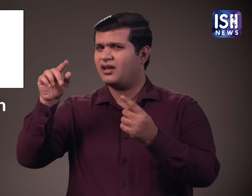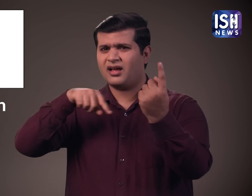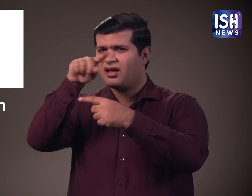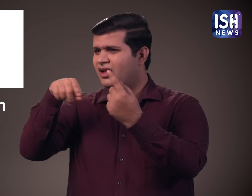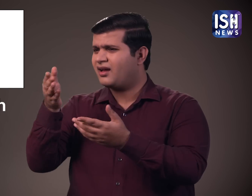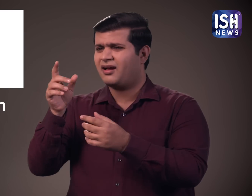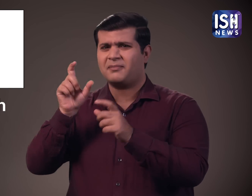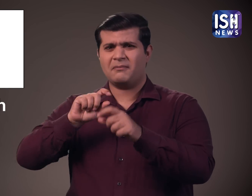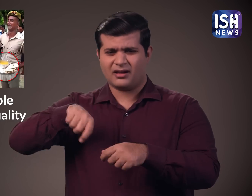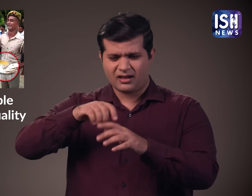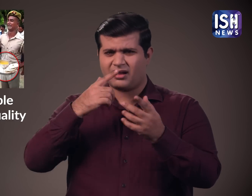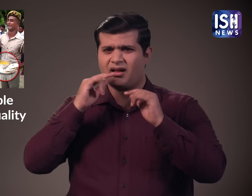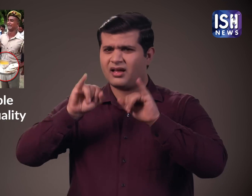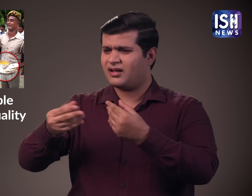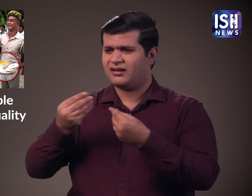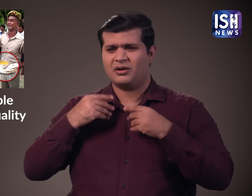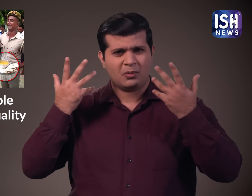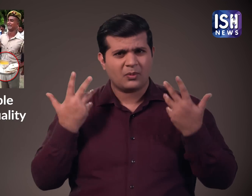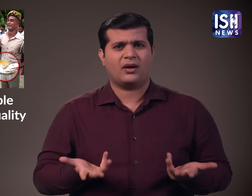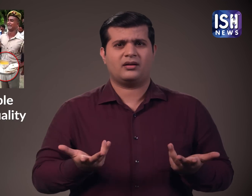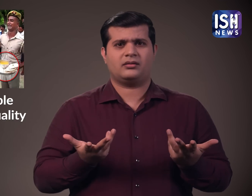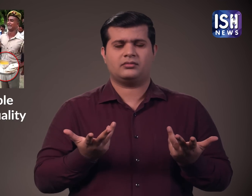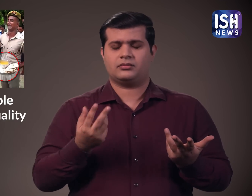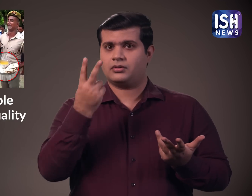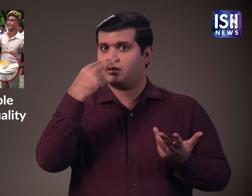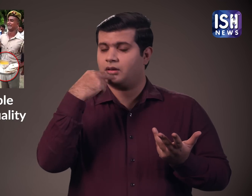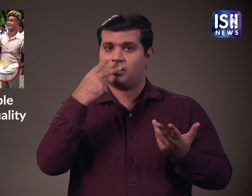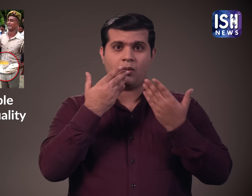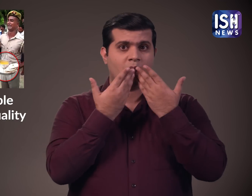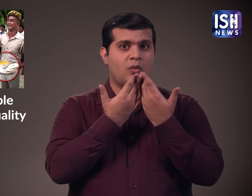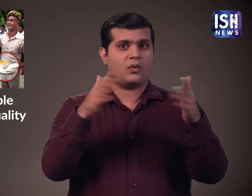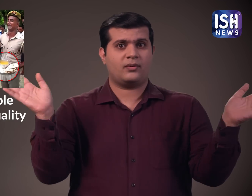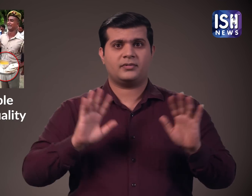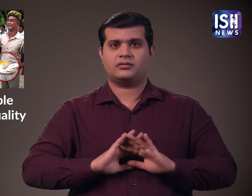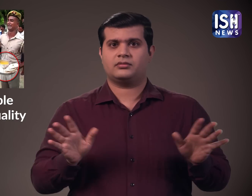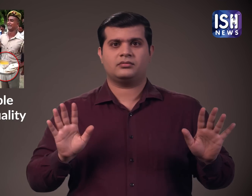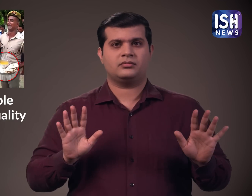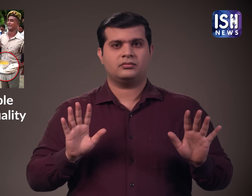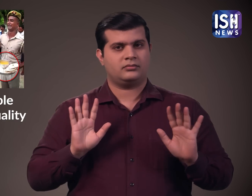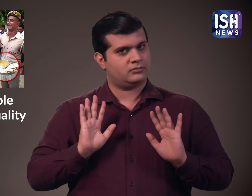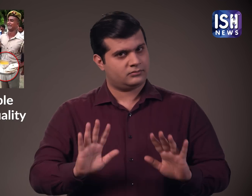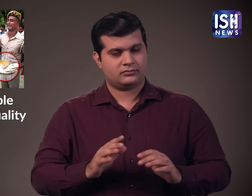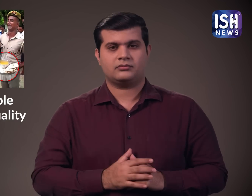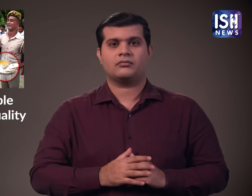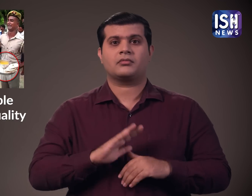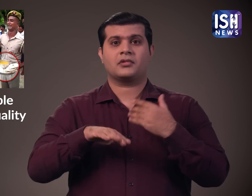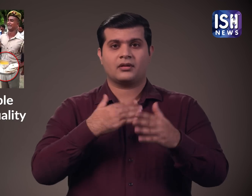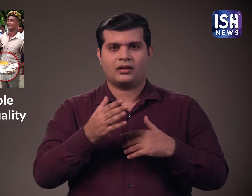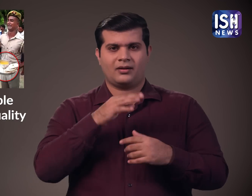इतना कम गुनवत्ता वाला खाना क्यों खिलाया जा रहा है जबकि यूपी सरकार पहले ही पौश्टिक आहार के लिए फन मुहाया करा चुकी है